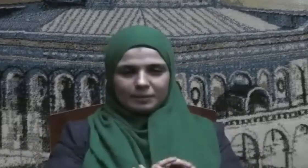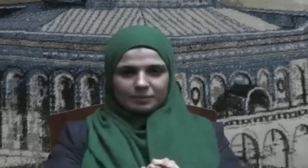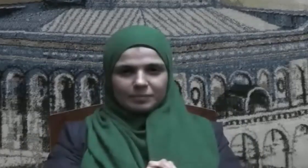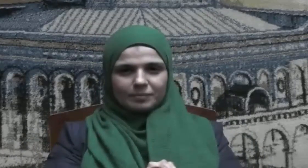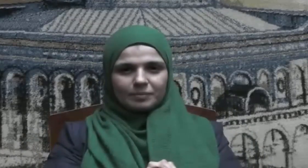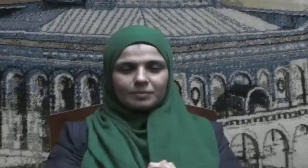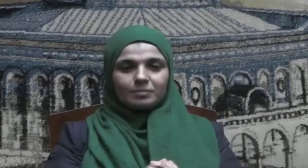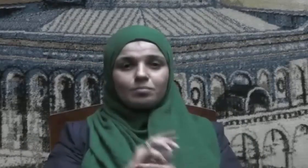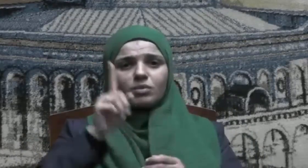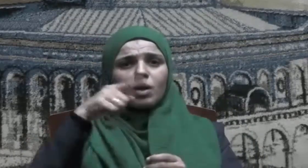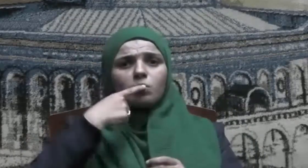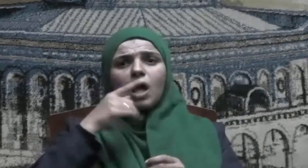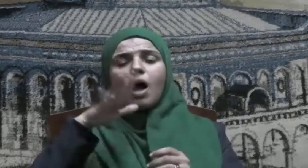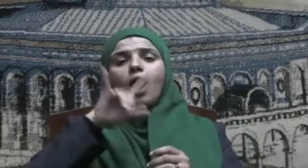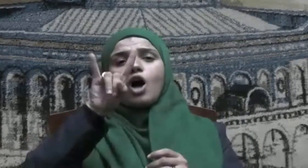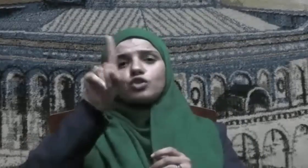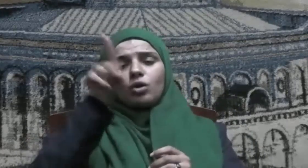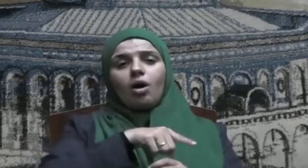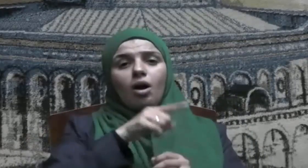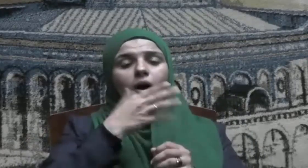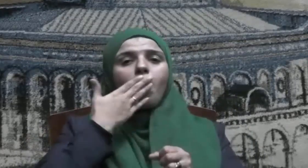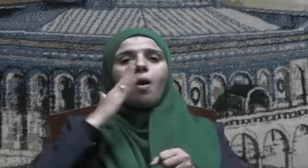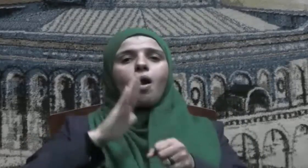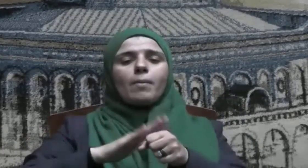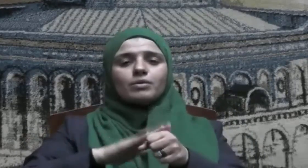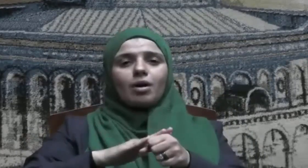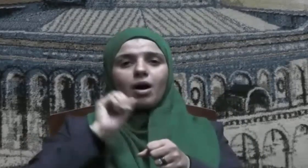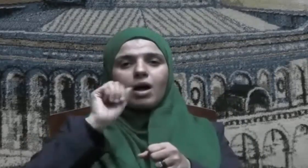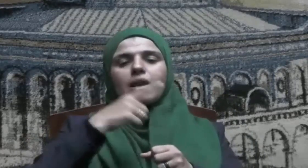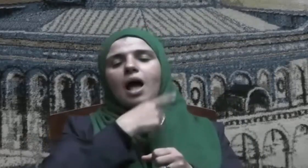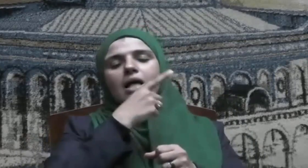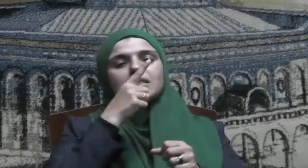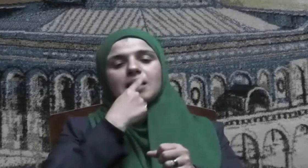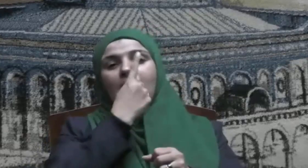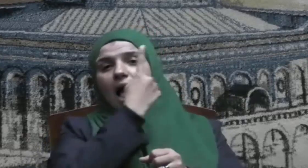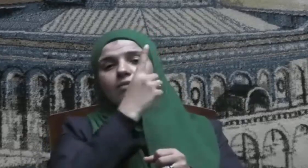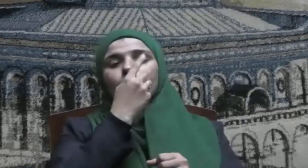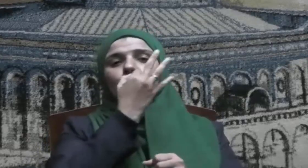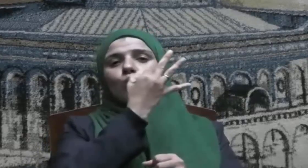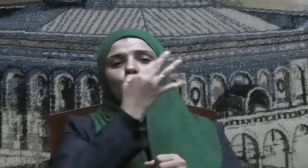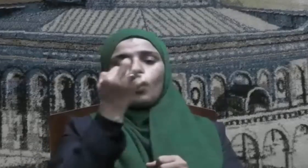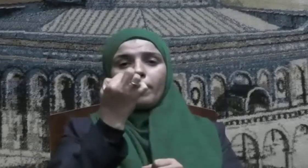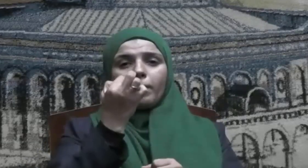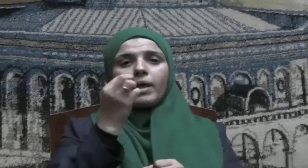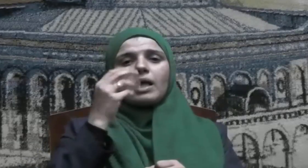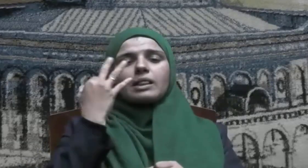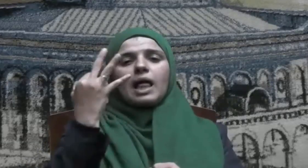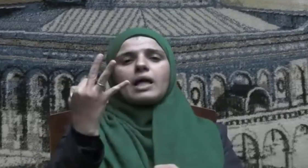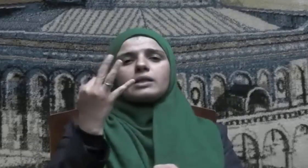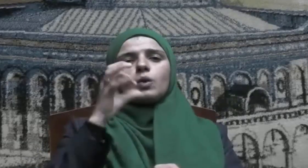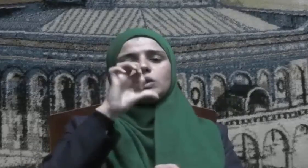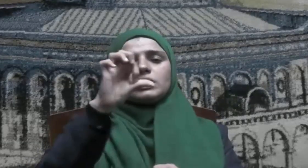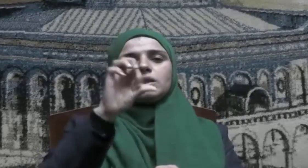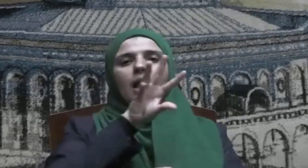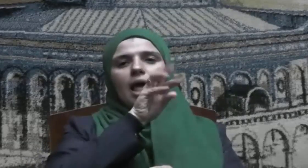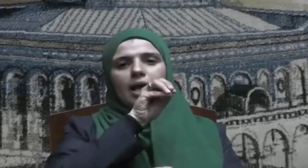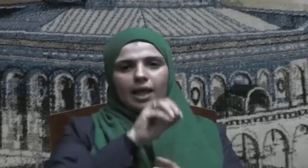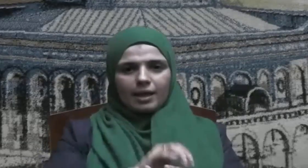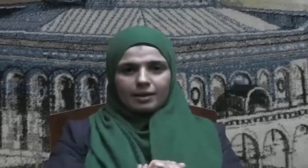العاشر من رمضان عام ألف وثلاثمائة وثلاثة وتسعين هذه